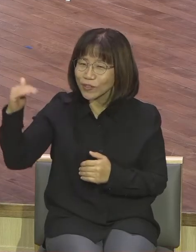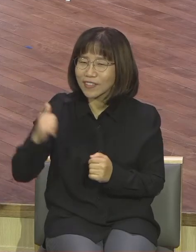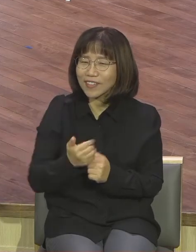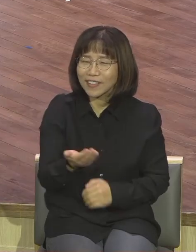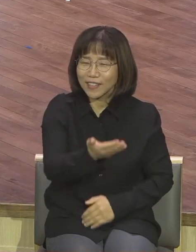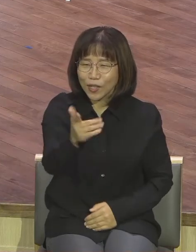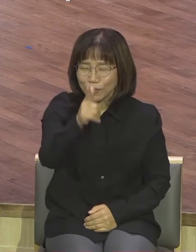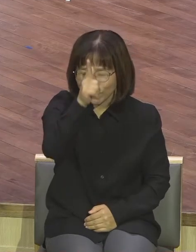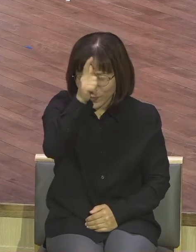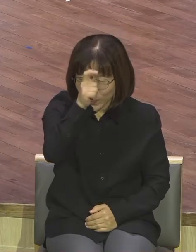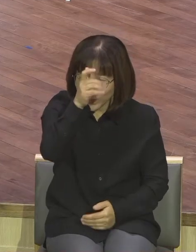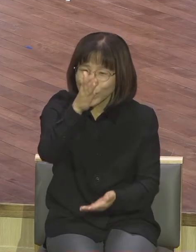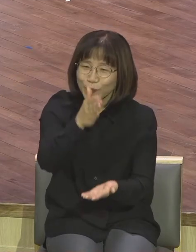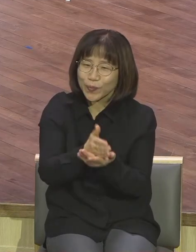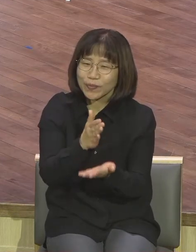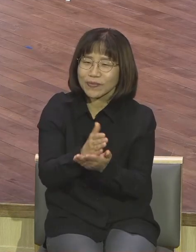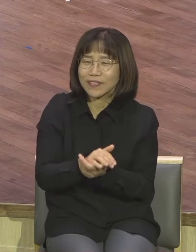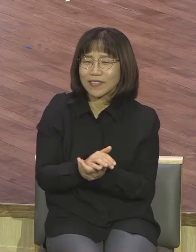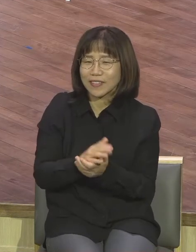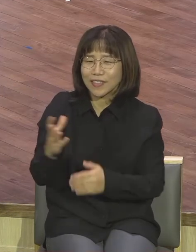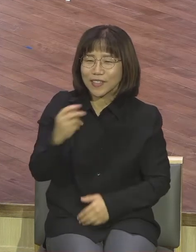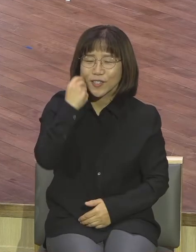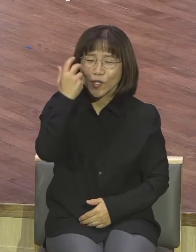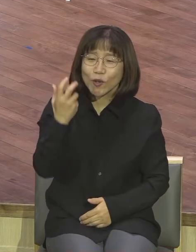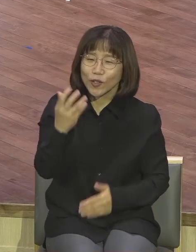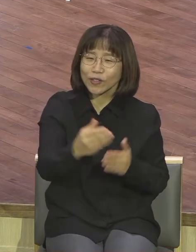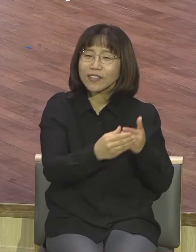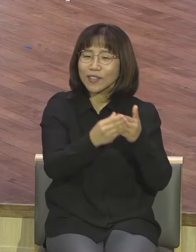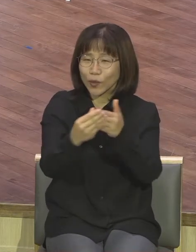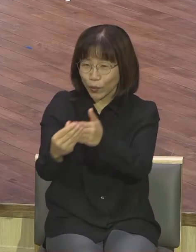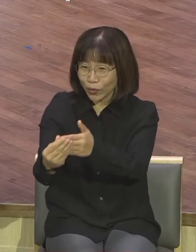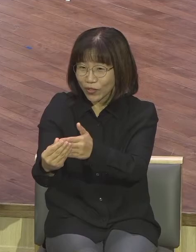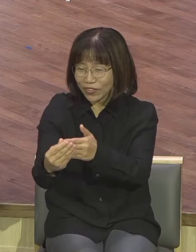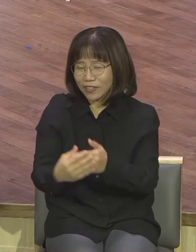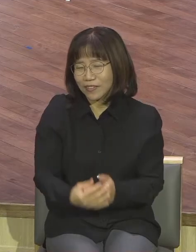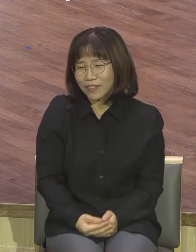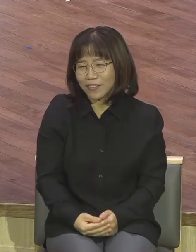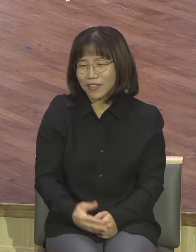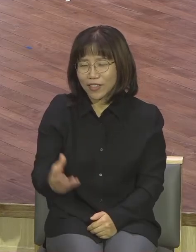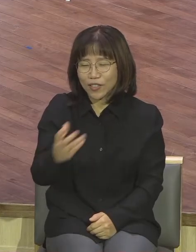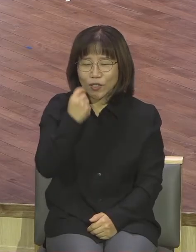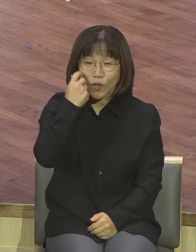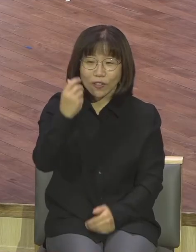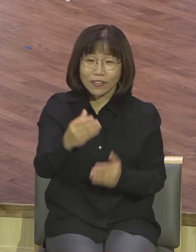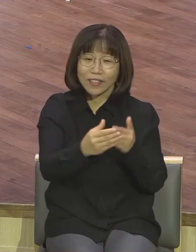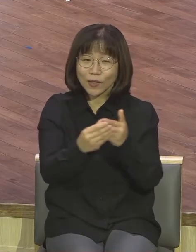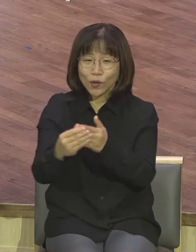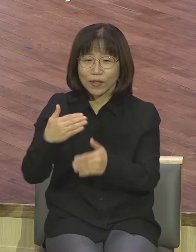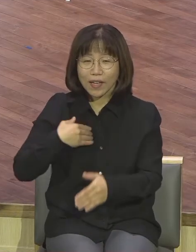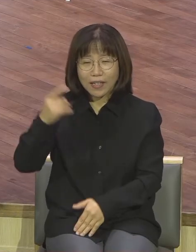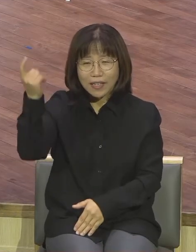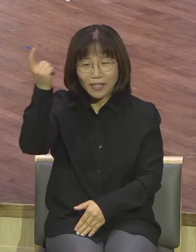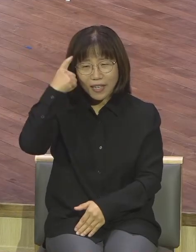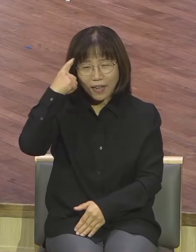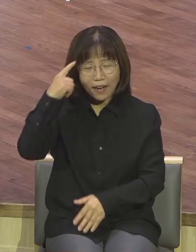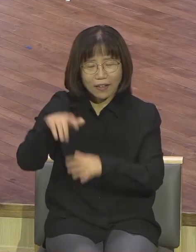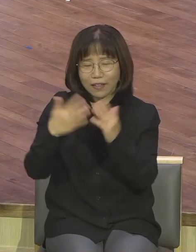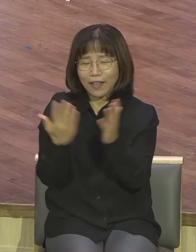돼요 하나님의 성령 인도 받게 하여 주옵사사 성령 인도 받으려면 내 생각 다 포기해야 돼요 내 계획 내려놔야